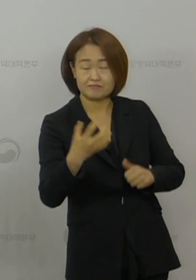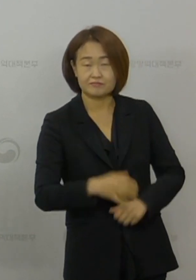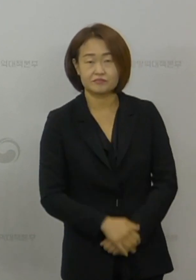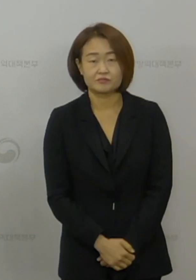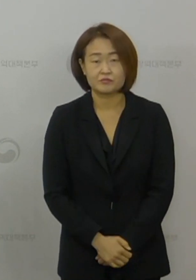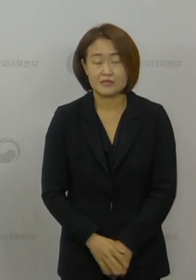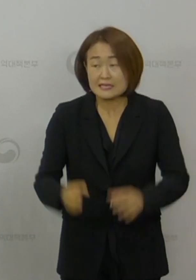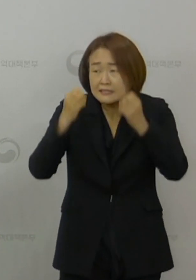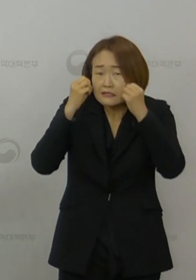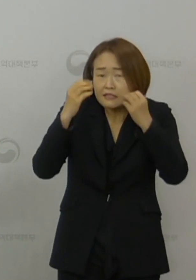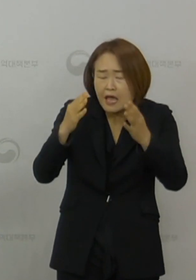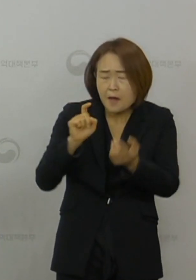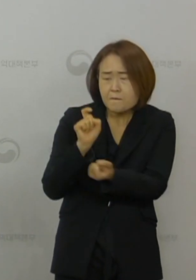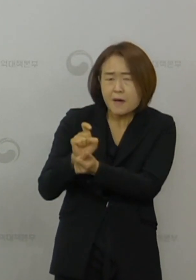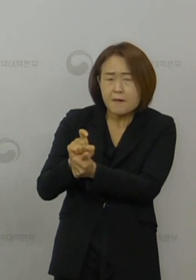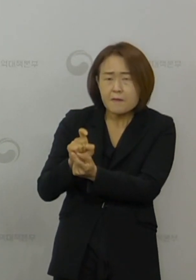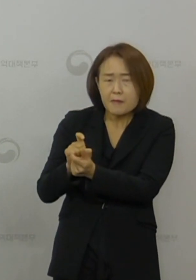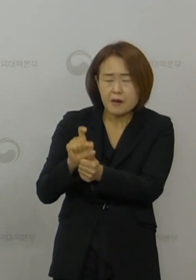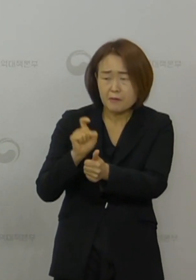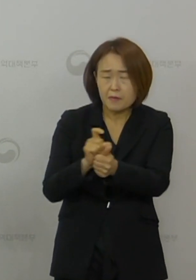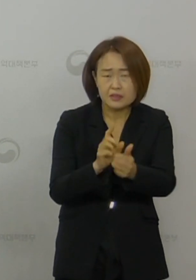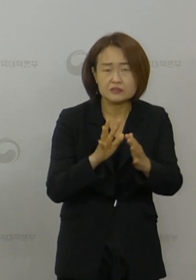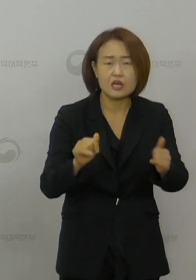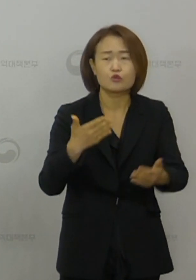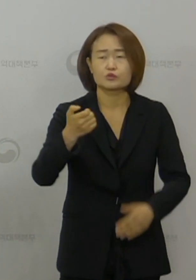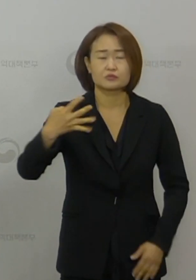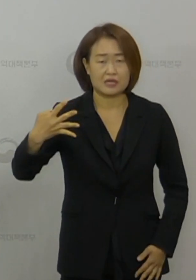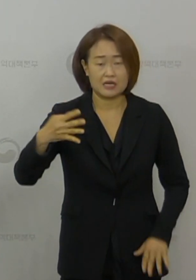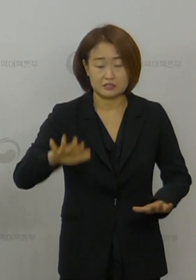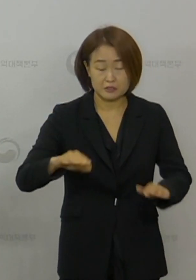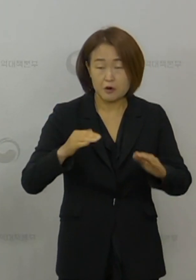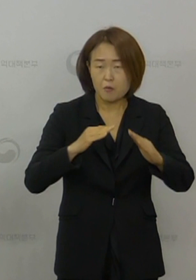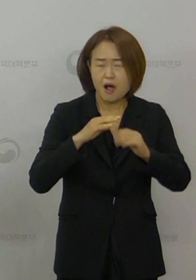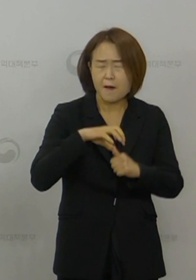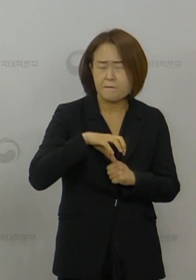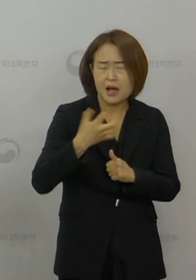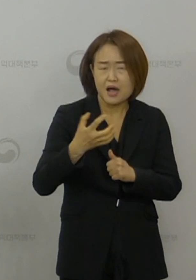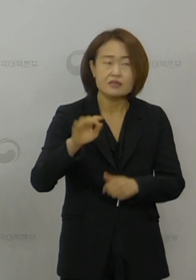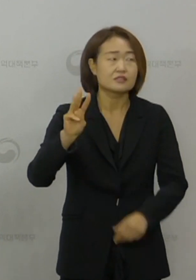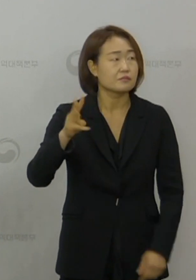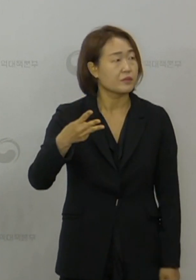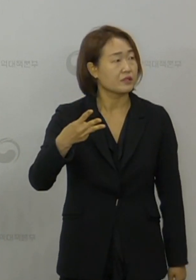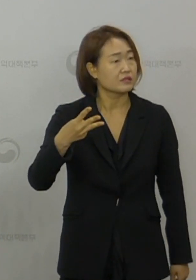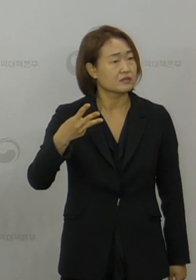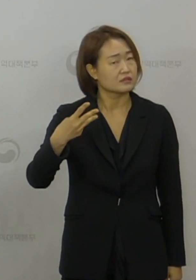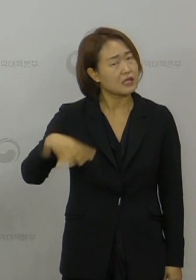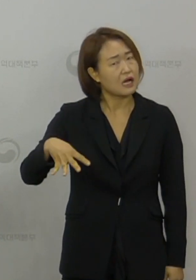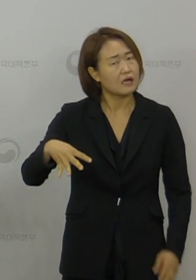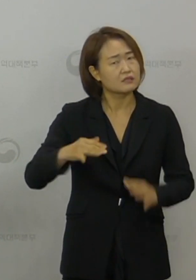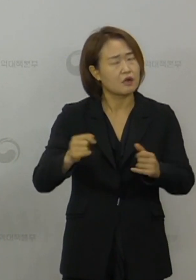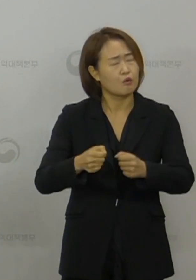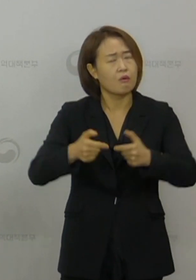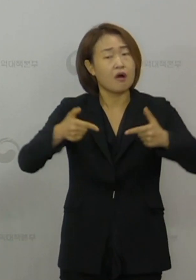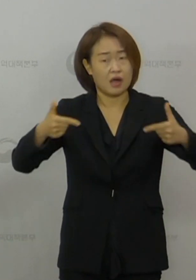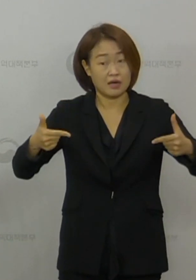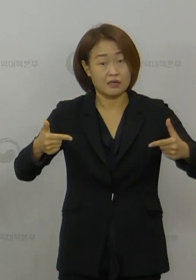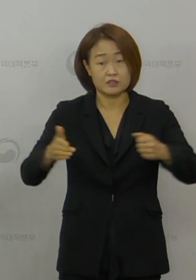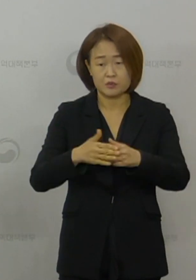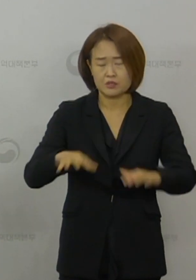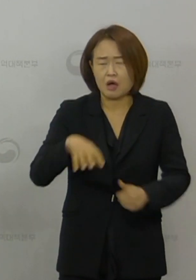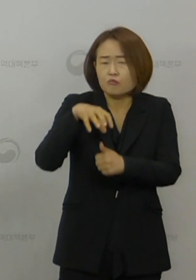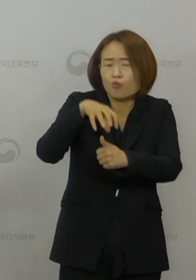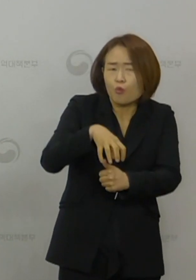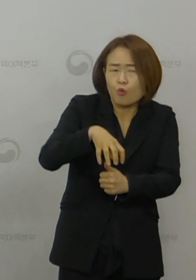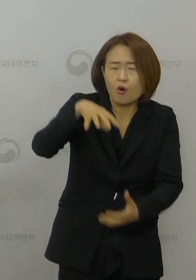신규 확진자는 94명이고, 격리 해제는 304명이 증가해서 전체적으로 격리 중